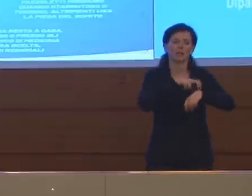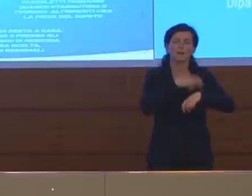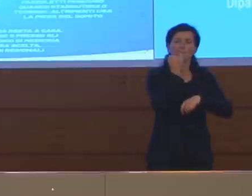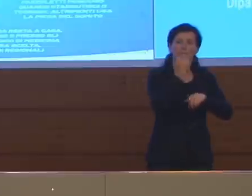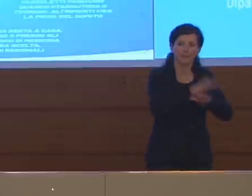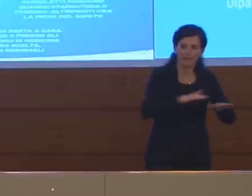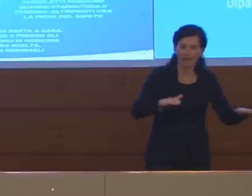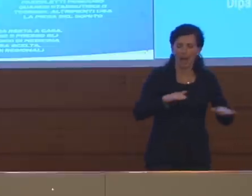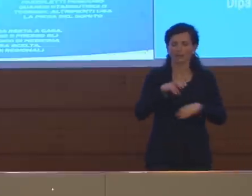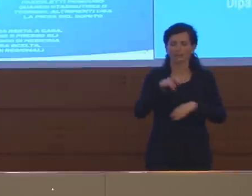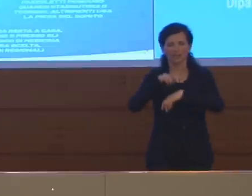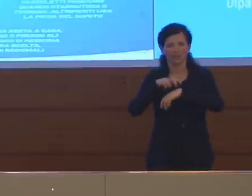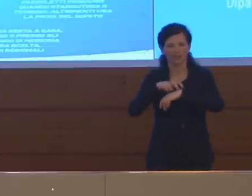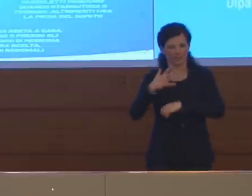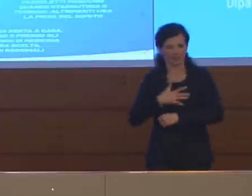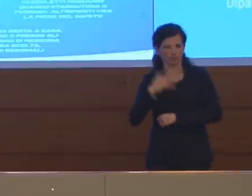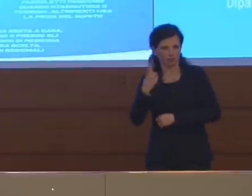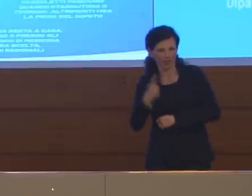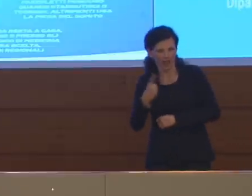hanno competenze specifiche.